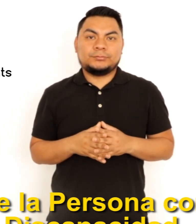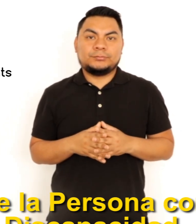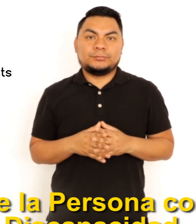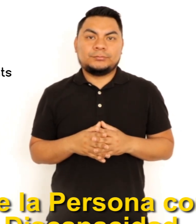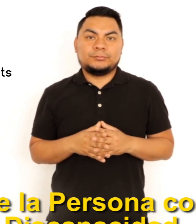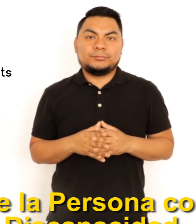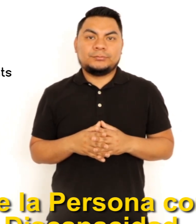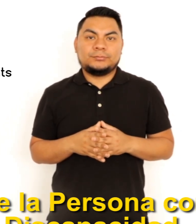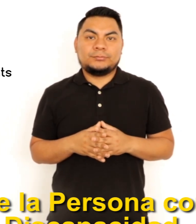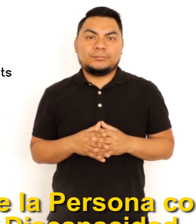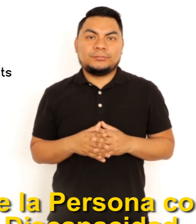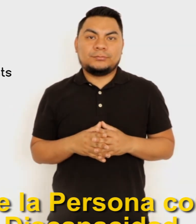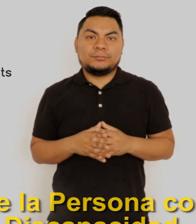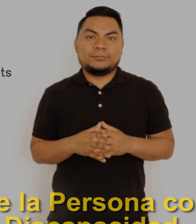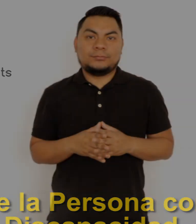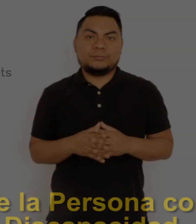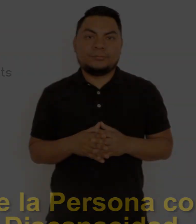3. 2. 4. 6. 7.